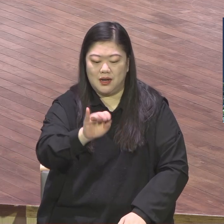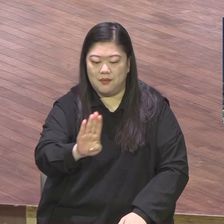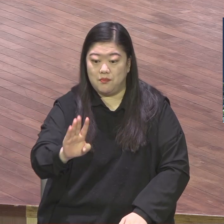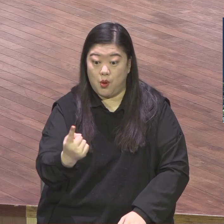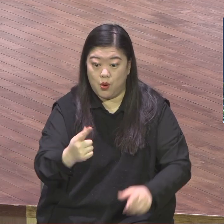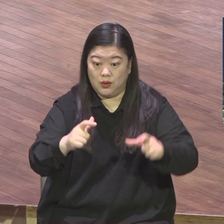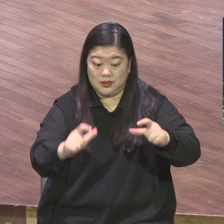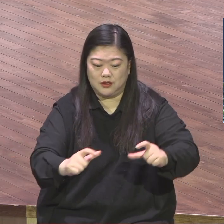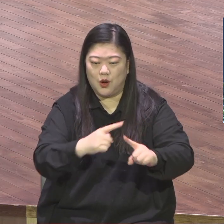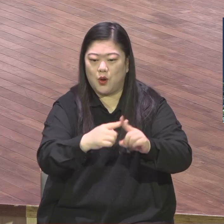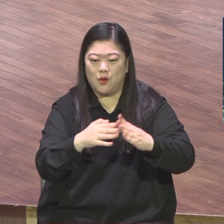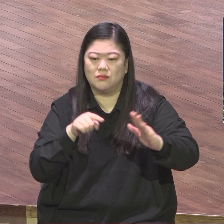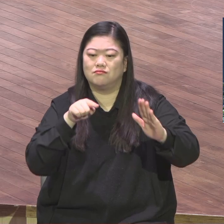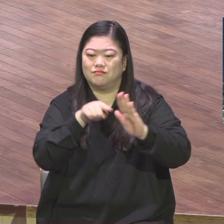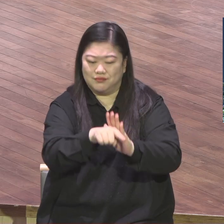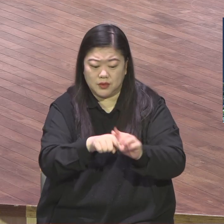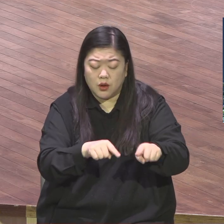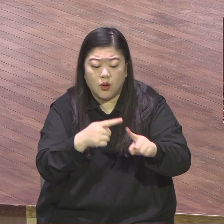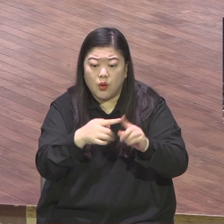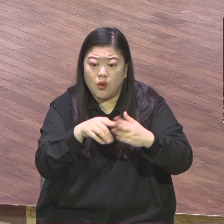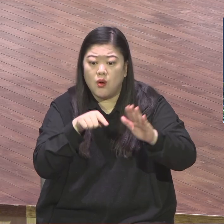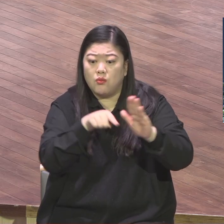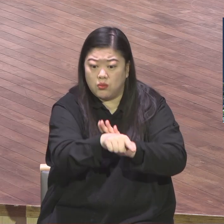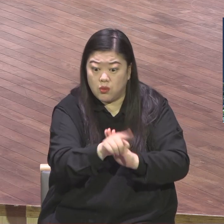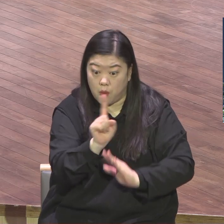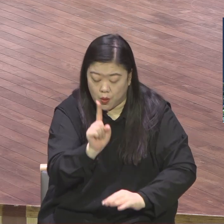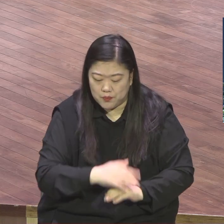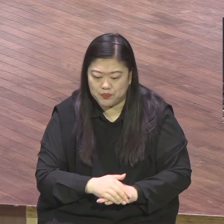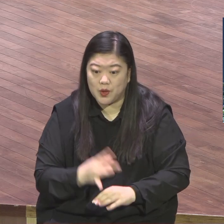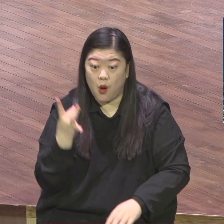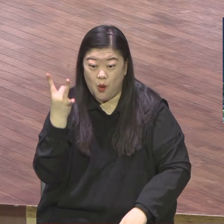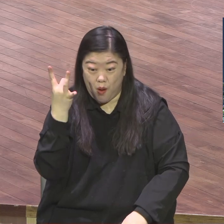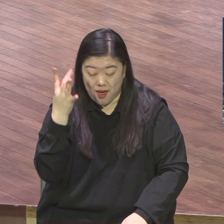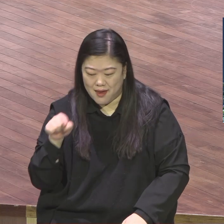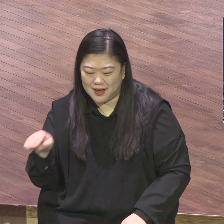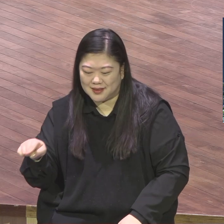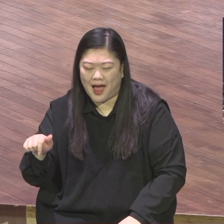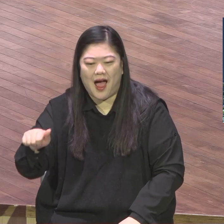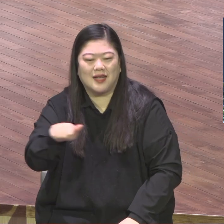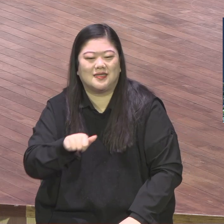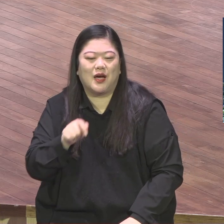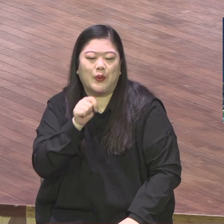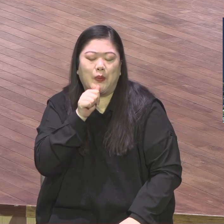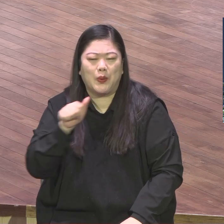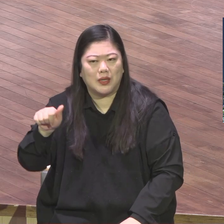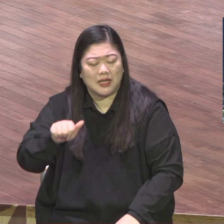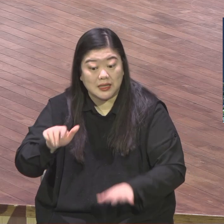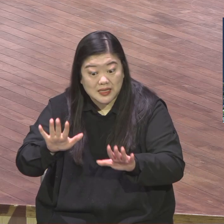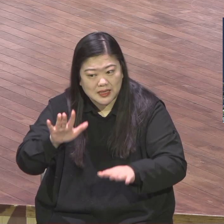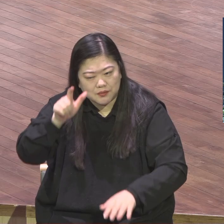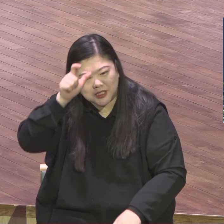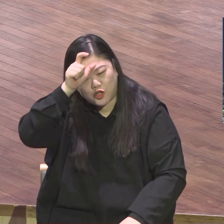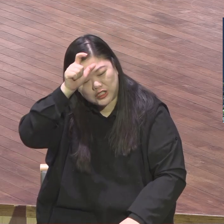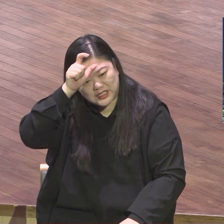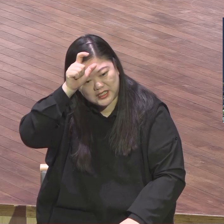어떻게 시작하려고 했는가 하니까 소아시아 지역으로 가서